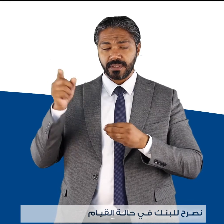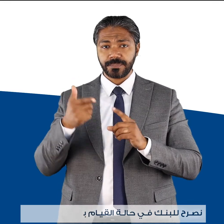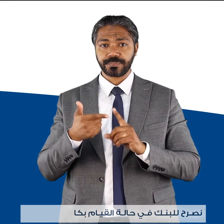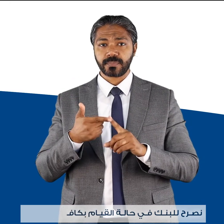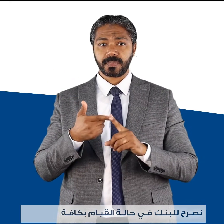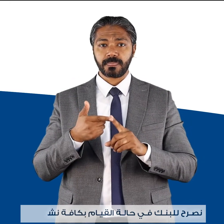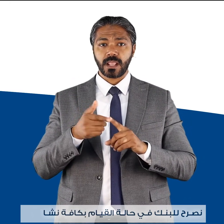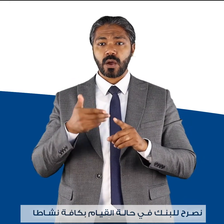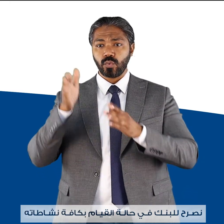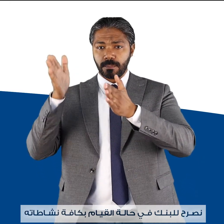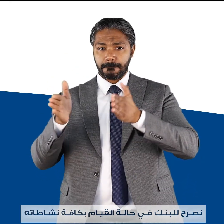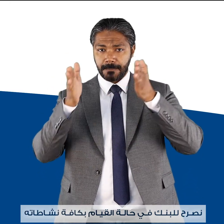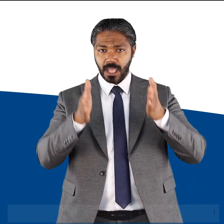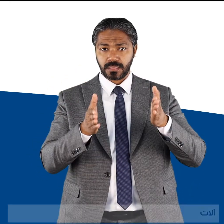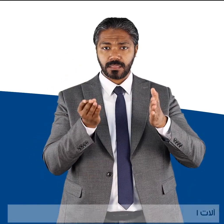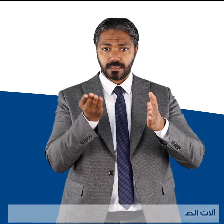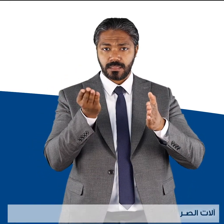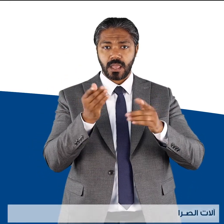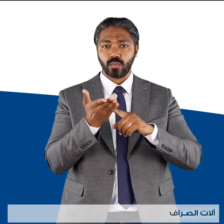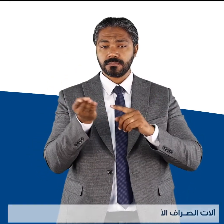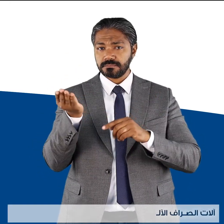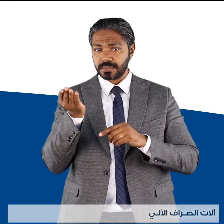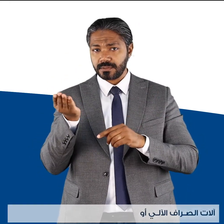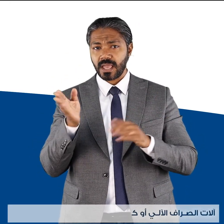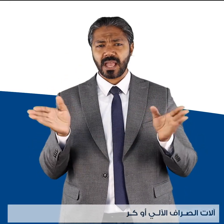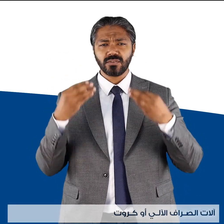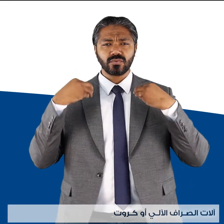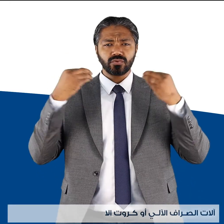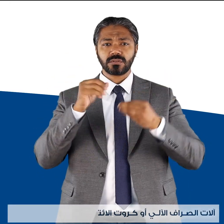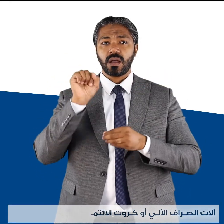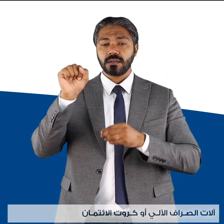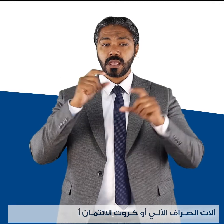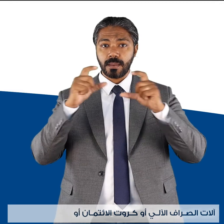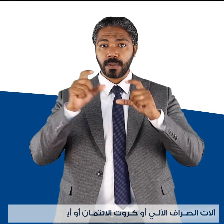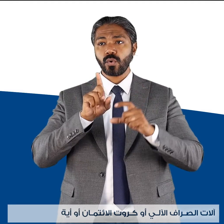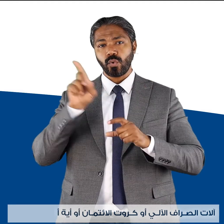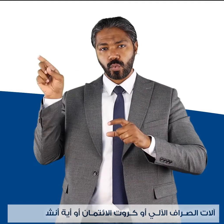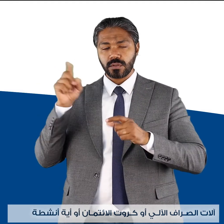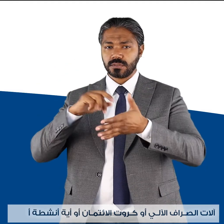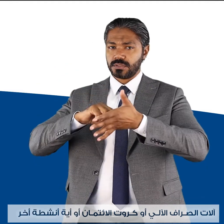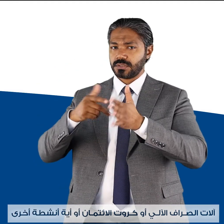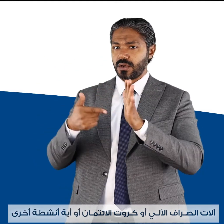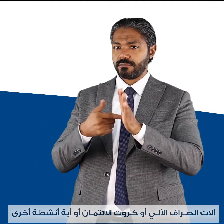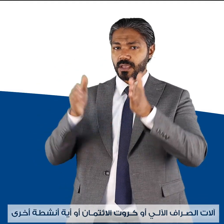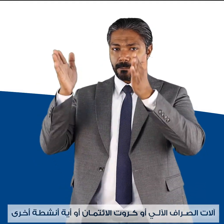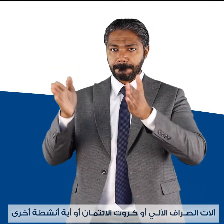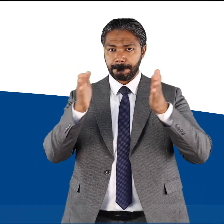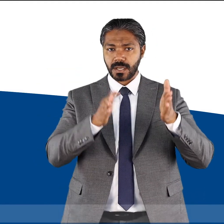بكافة نشاطاته لآلات الصراف الآلي أو كروت الاعتمان أو أي أنشطة أخرى أن